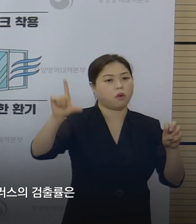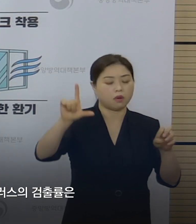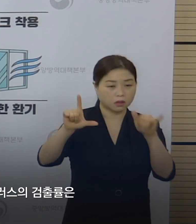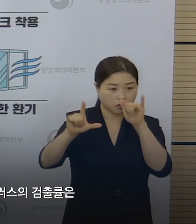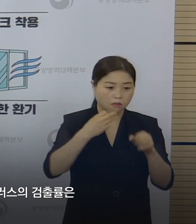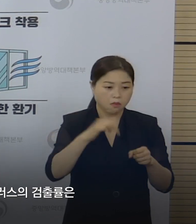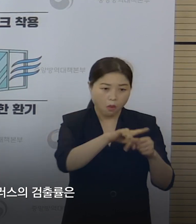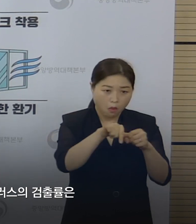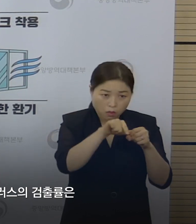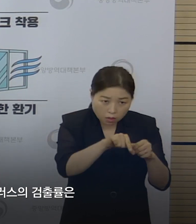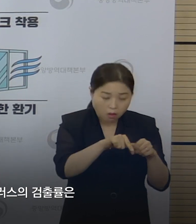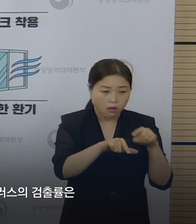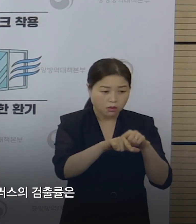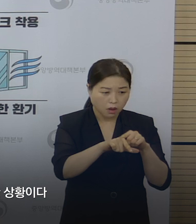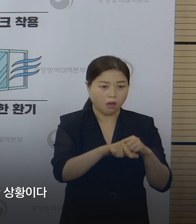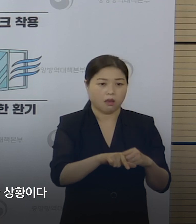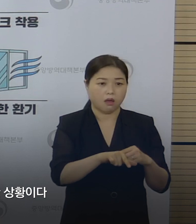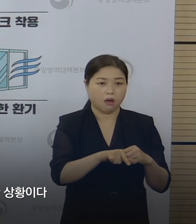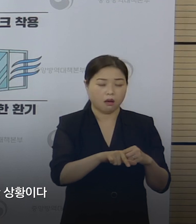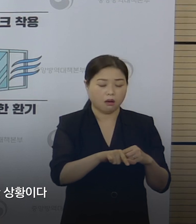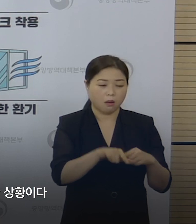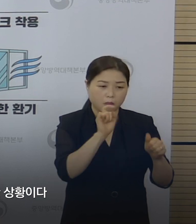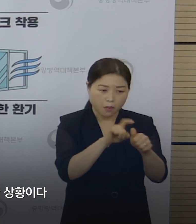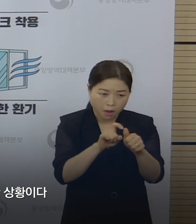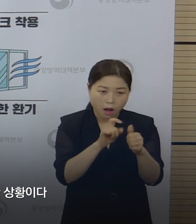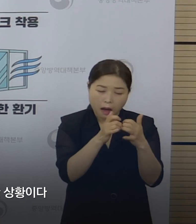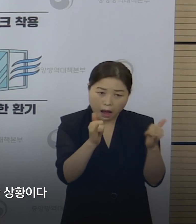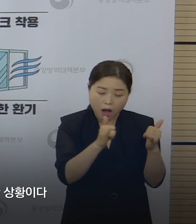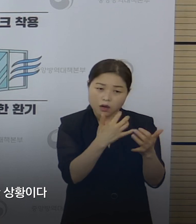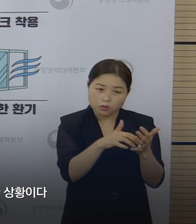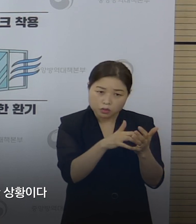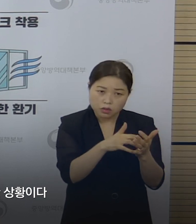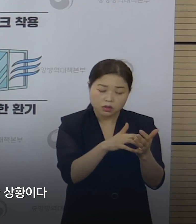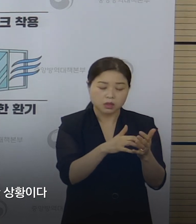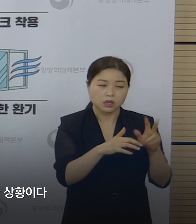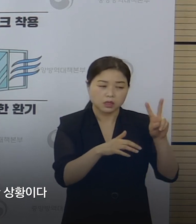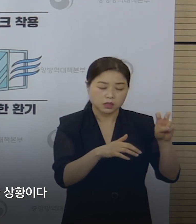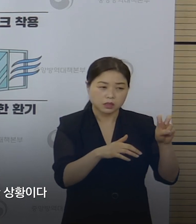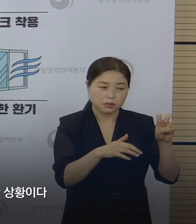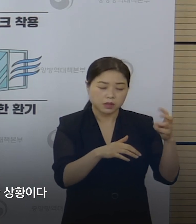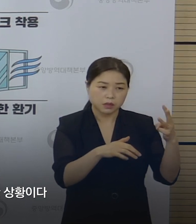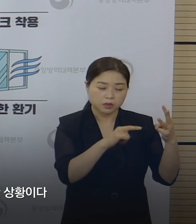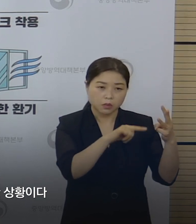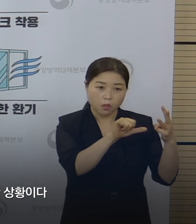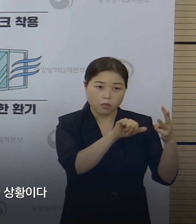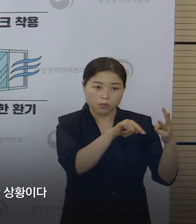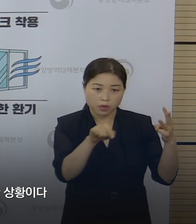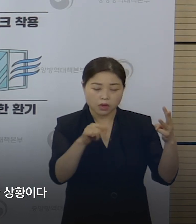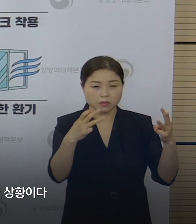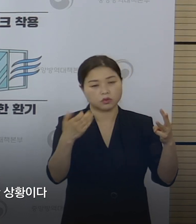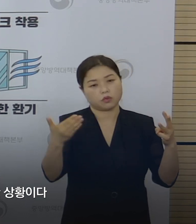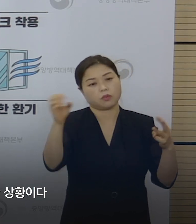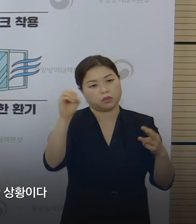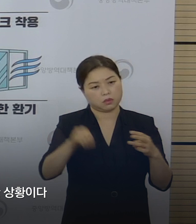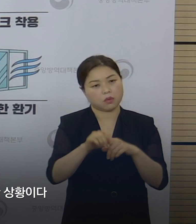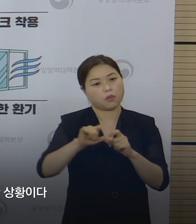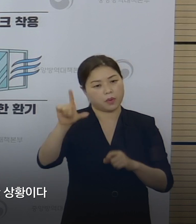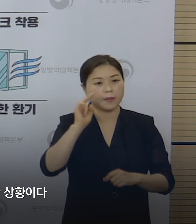주요 변이 바이러스의 검출률은 28.5%에서 39.3%로 증가한 상황입니다.